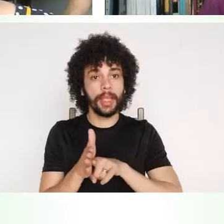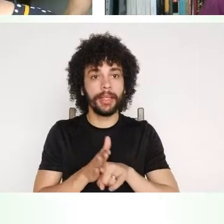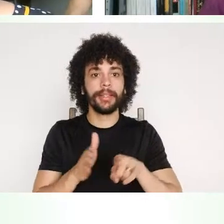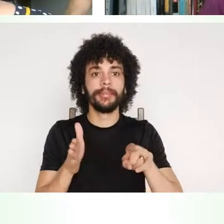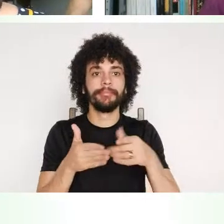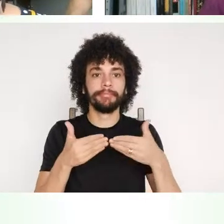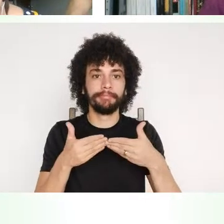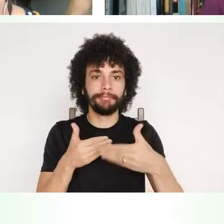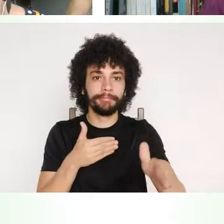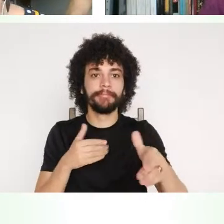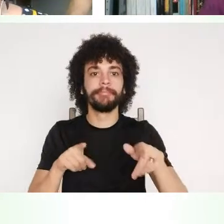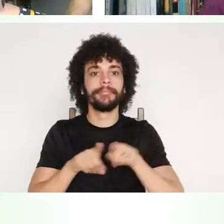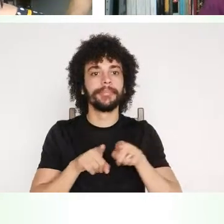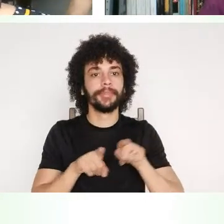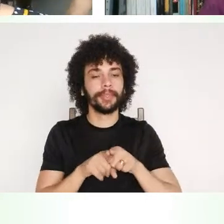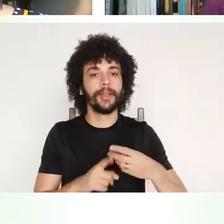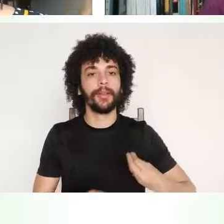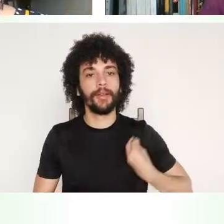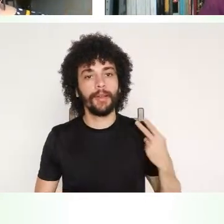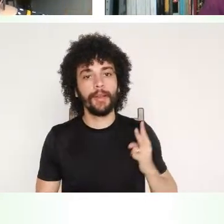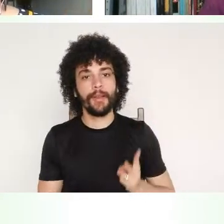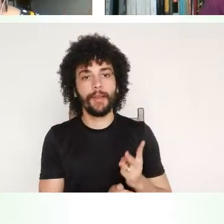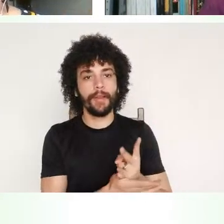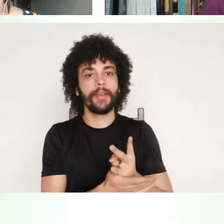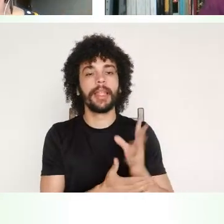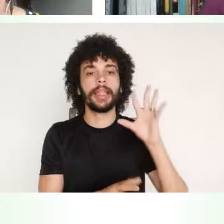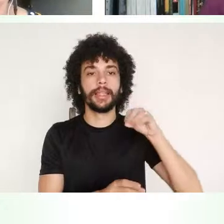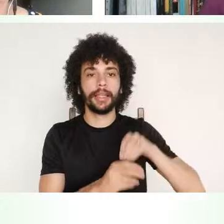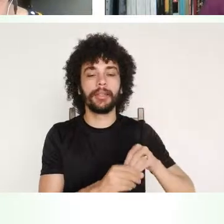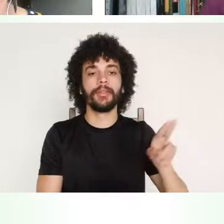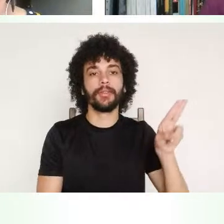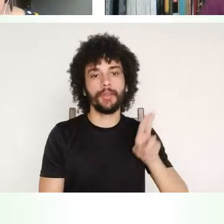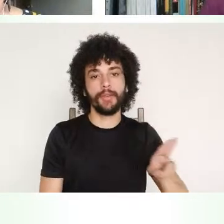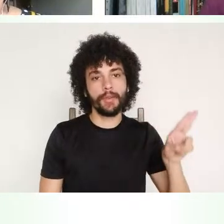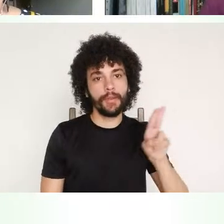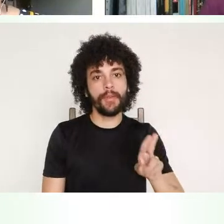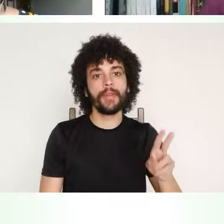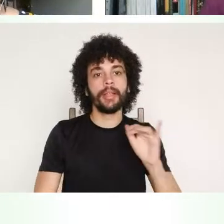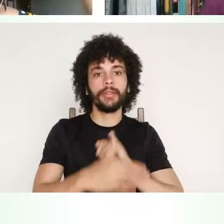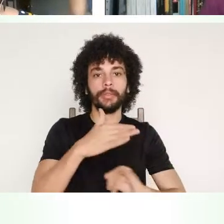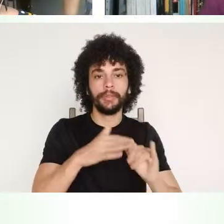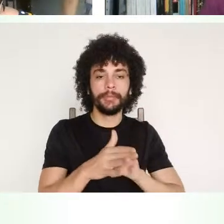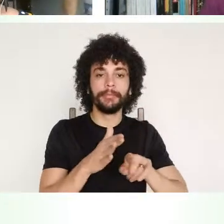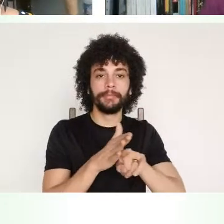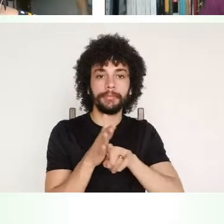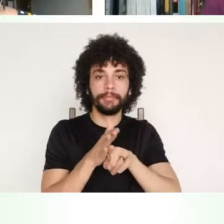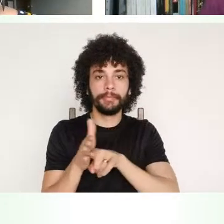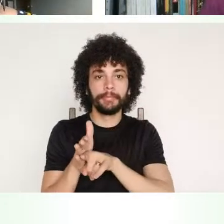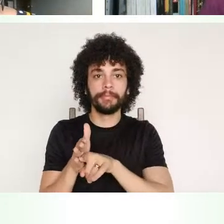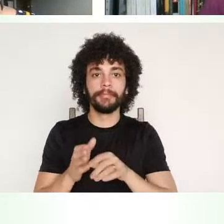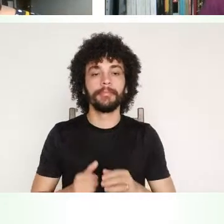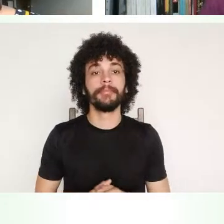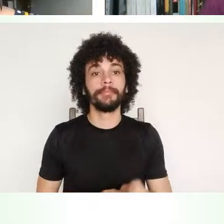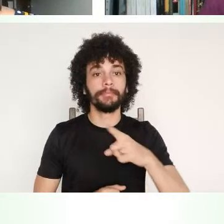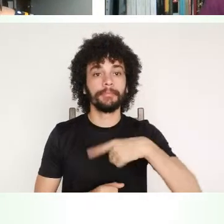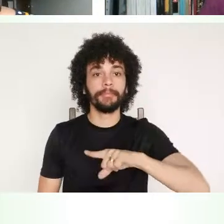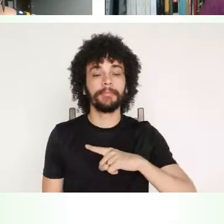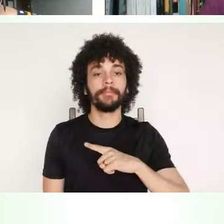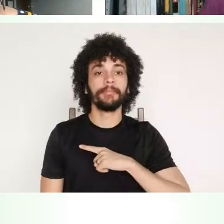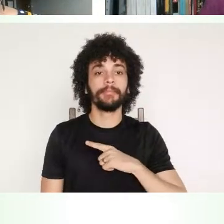dentro das universidades, dentro das instituições de pesquisa e isso nós temos que